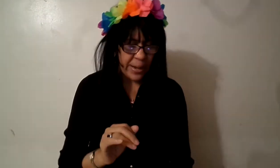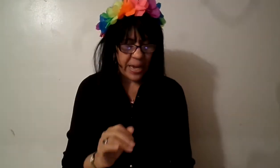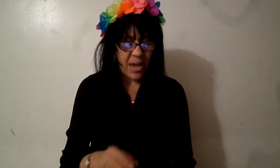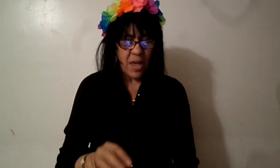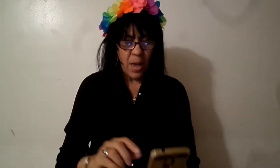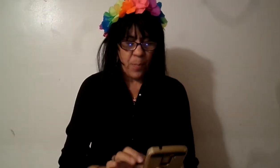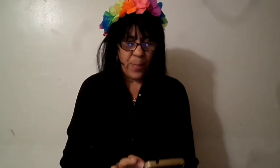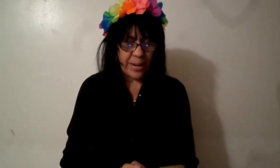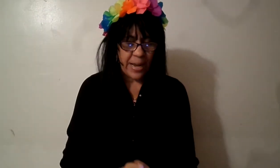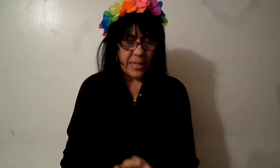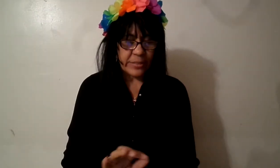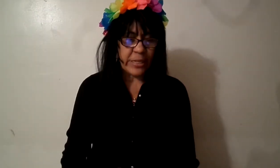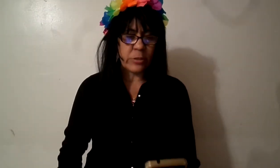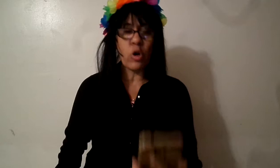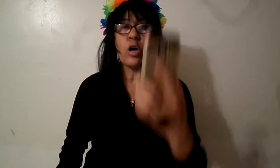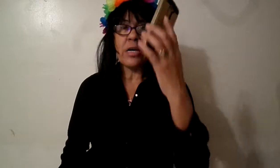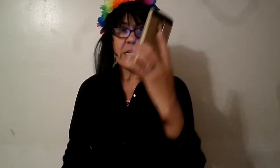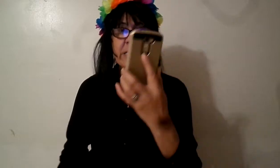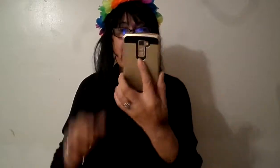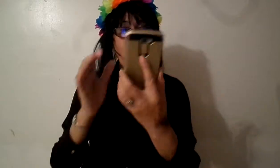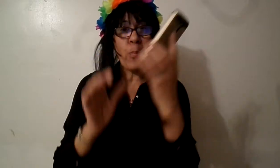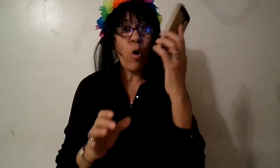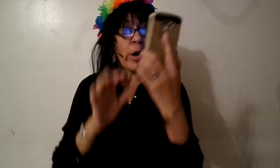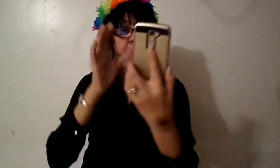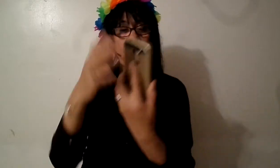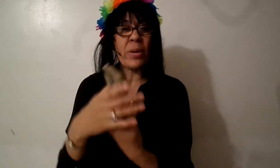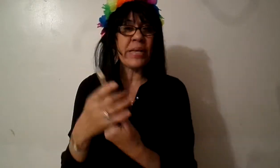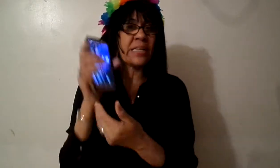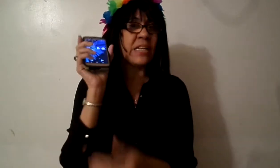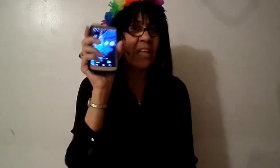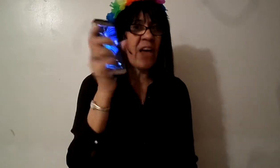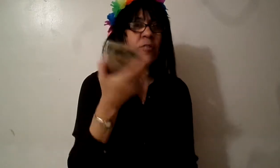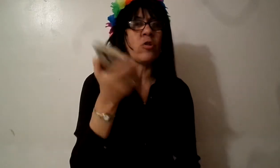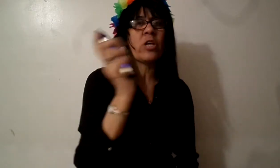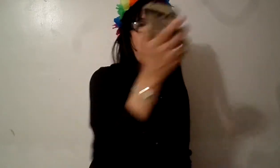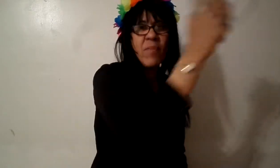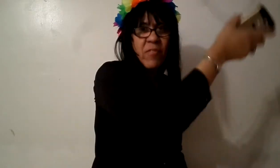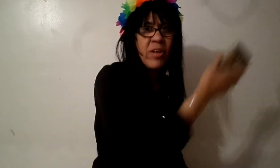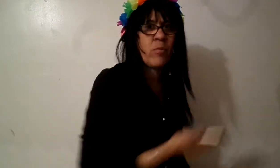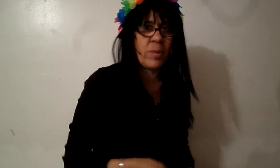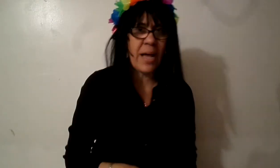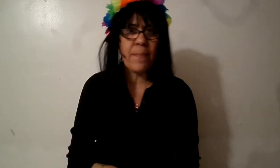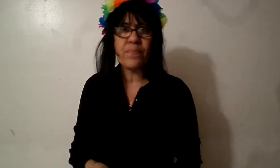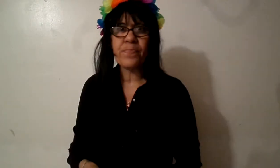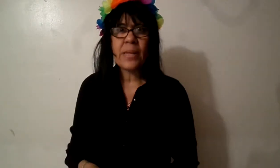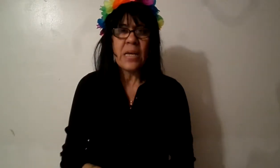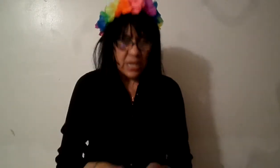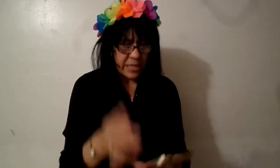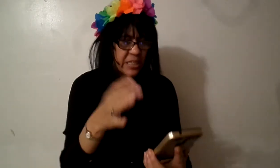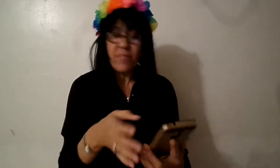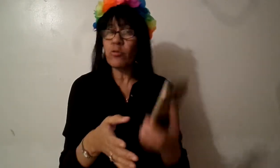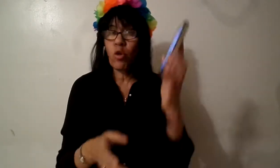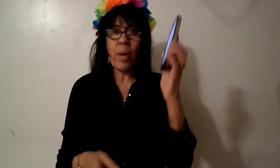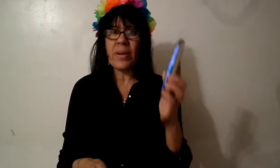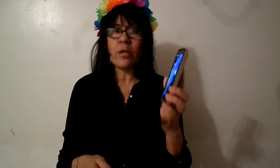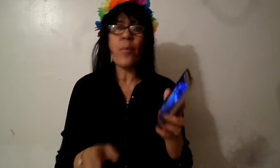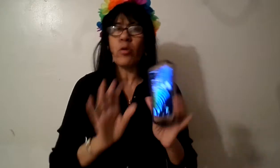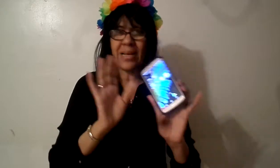qué para dentro los cogen y los meten en el teléfono y los tiran para facebook ¿verdad? este teléfono tú lo ves prendido pero no es que está